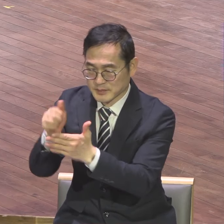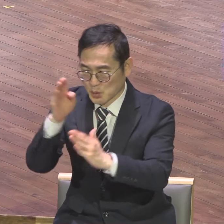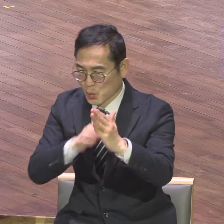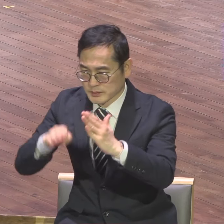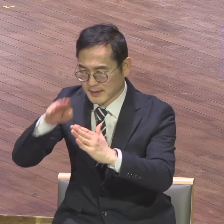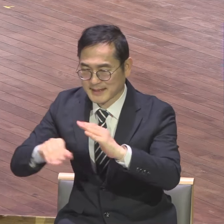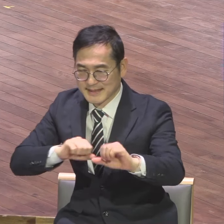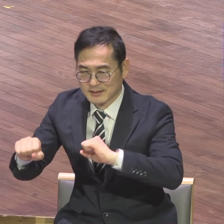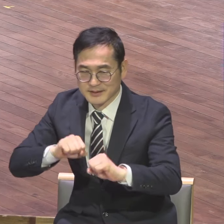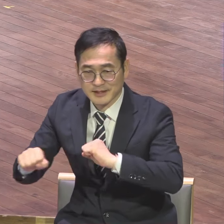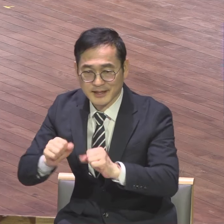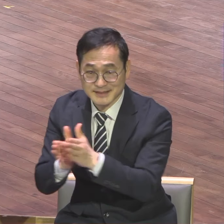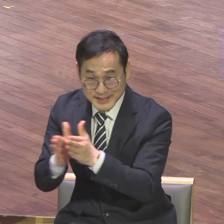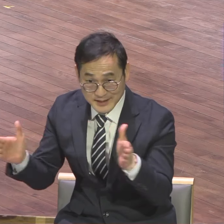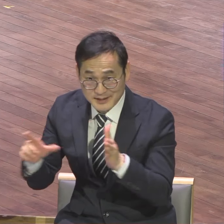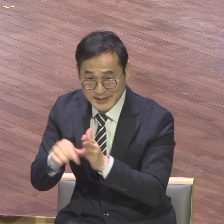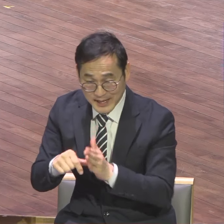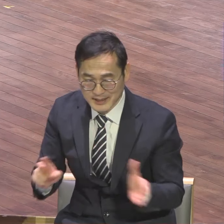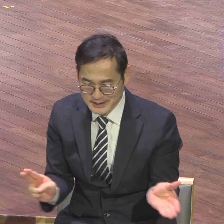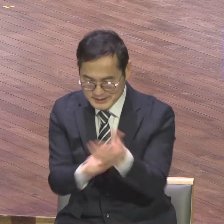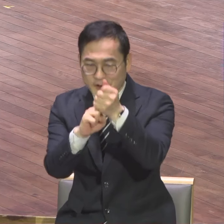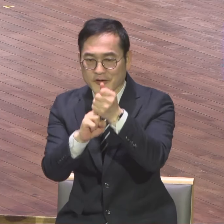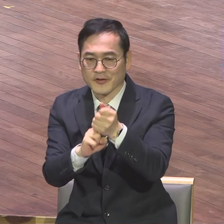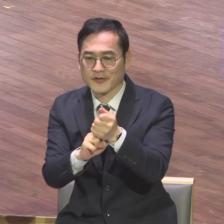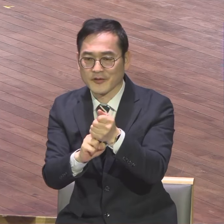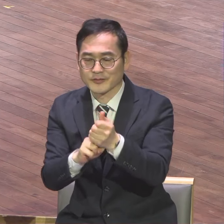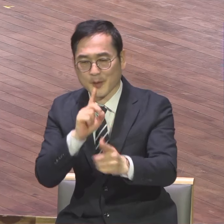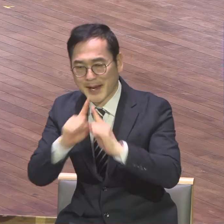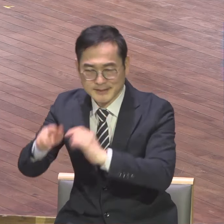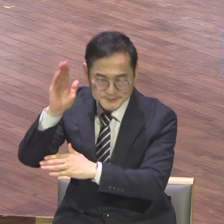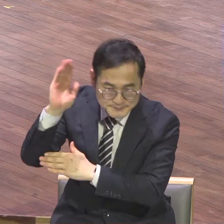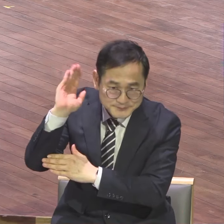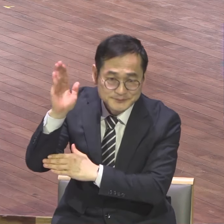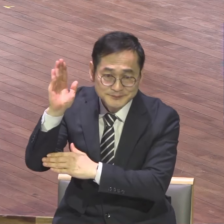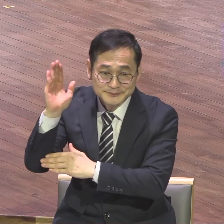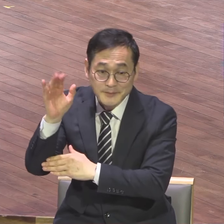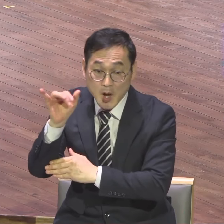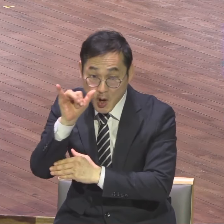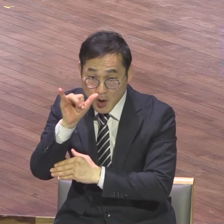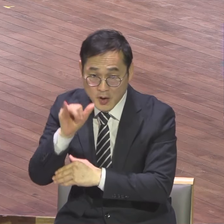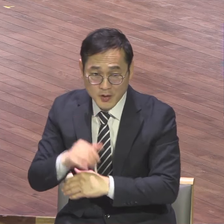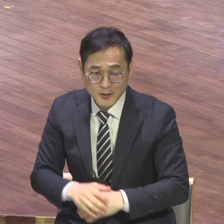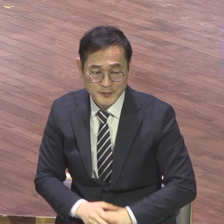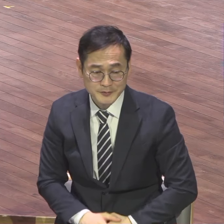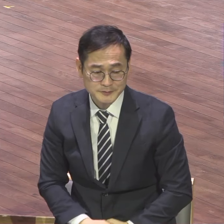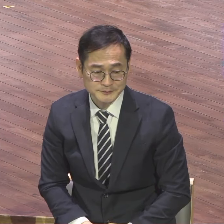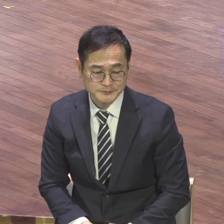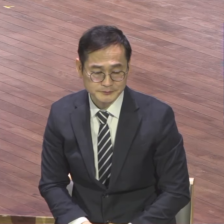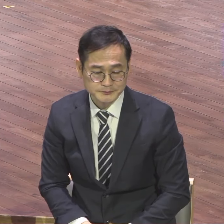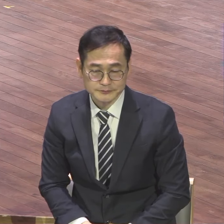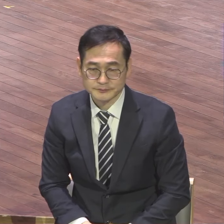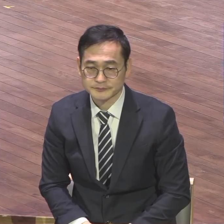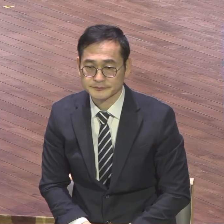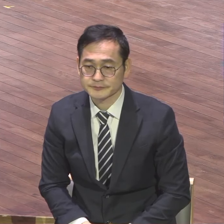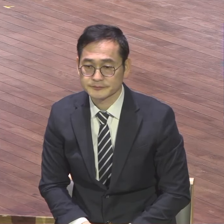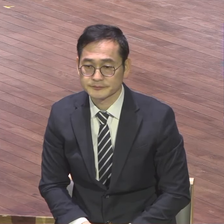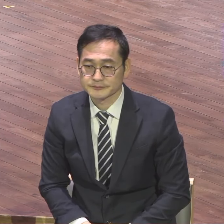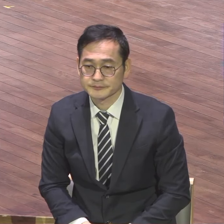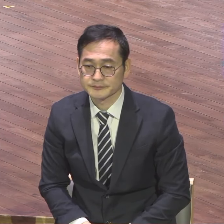이적과 치유의 역사를 그렇게 쫙 그렇게 행하게 되니까 막